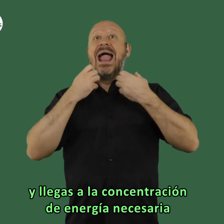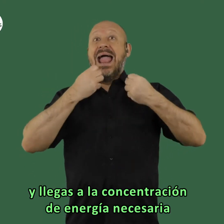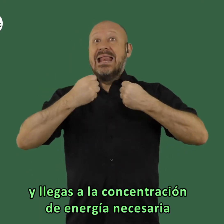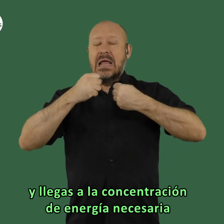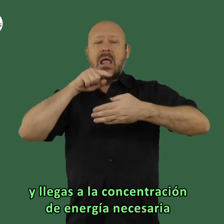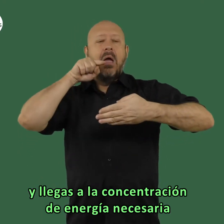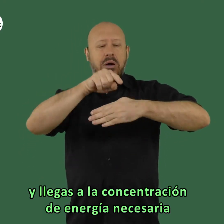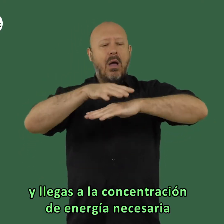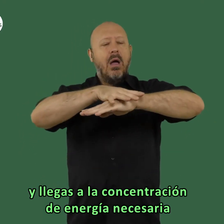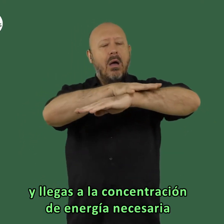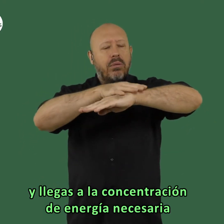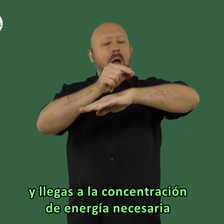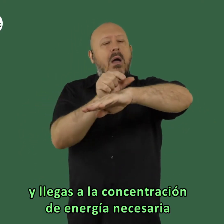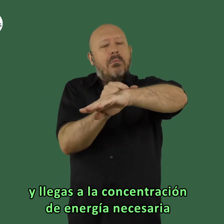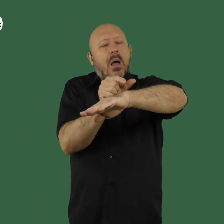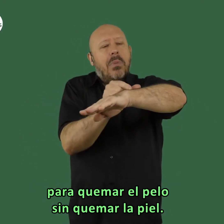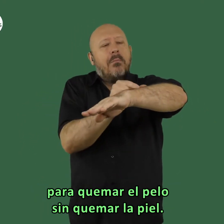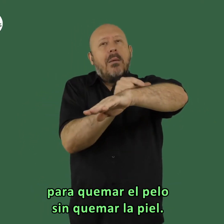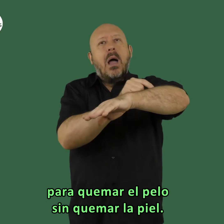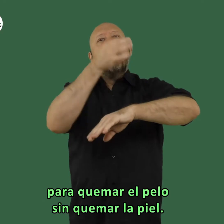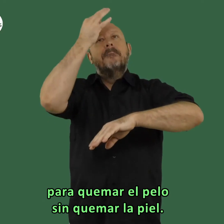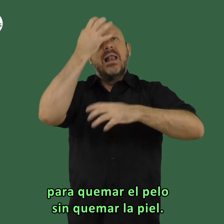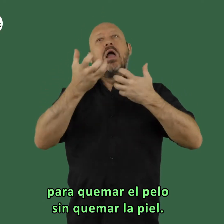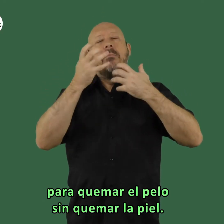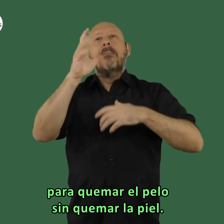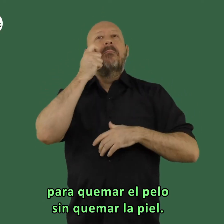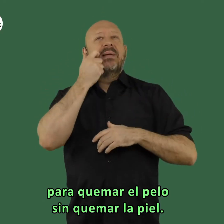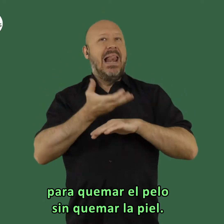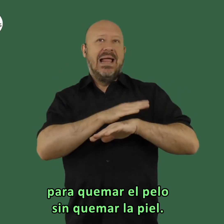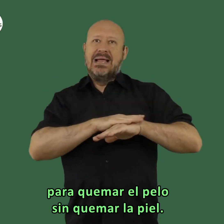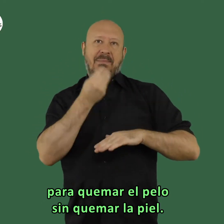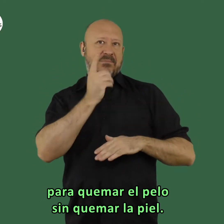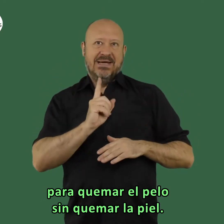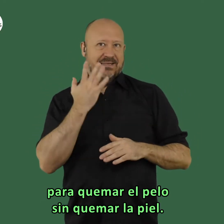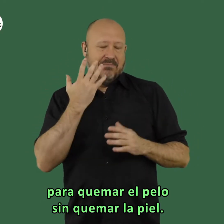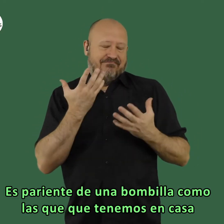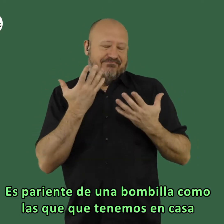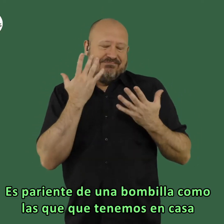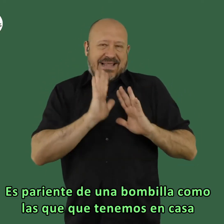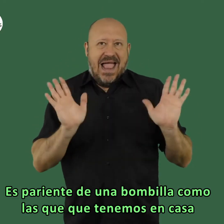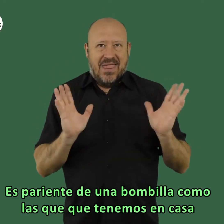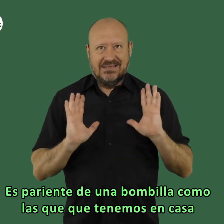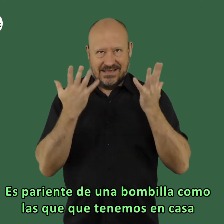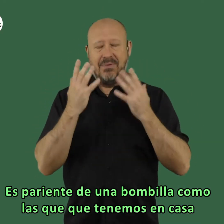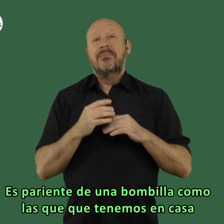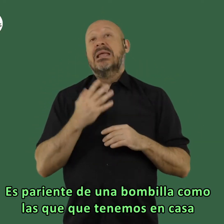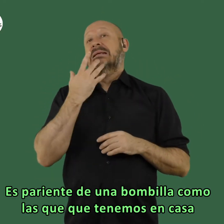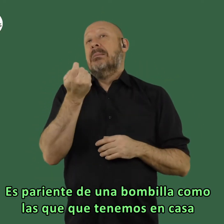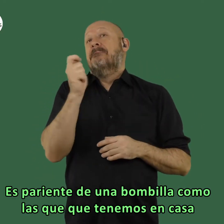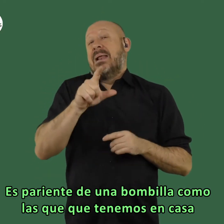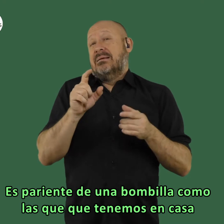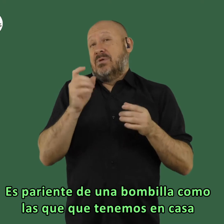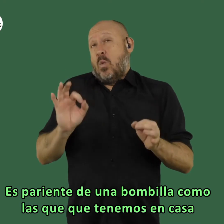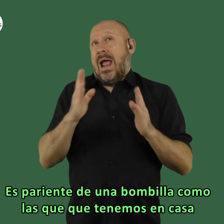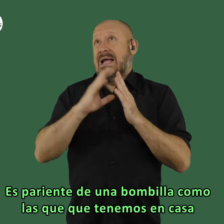llegas a la concentración de energía necesaria para quemar el pelo sin quemar la piel lo que es es pariente de una